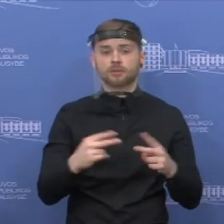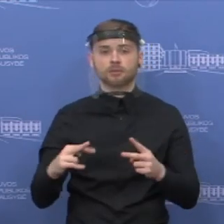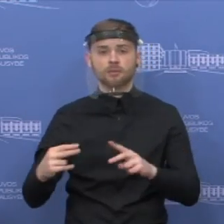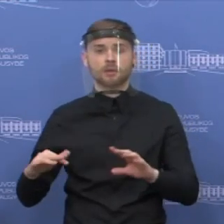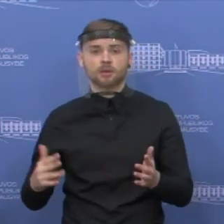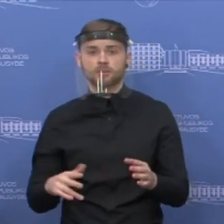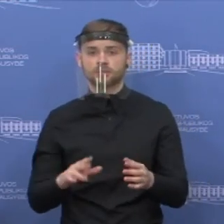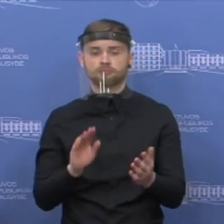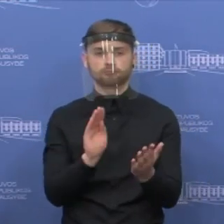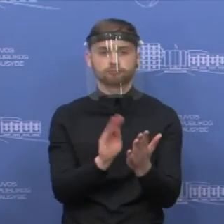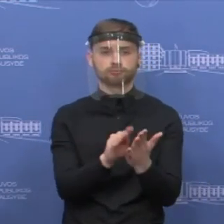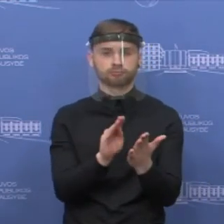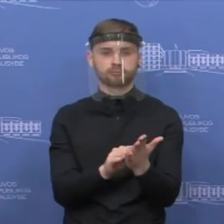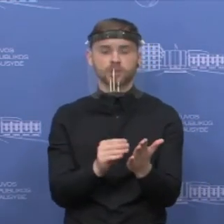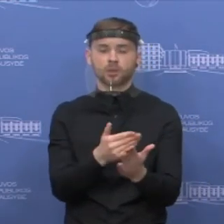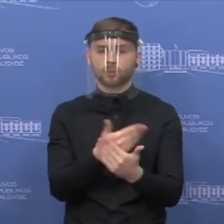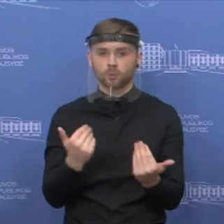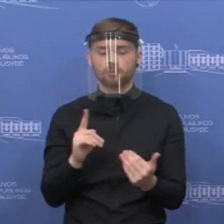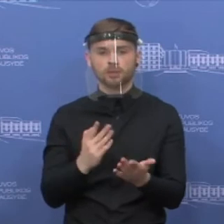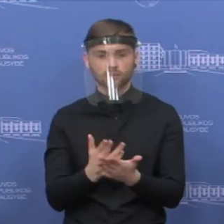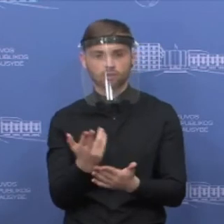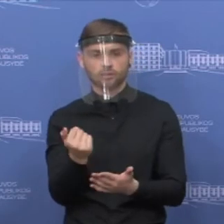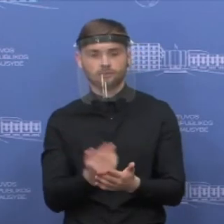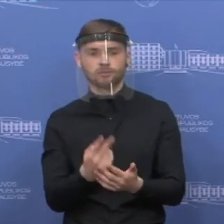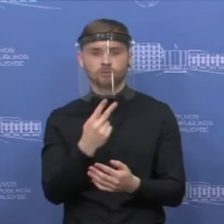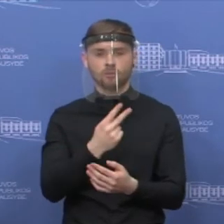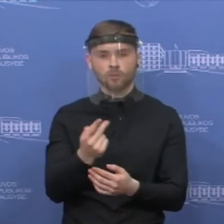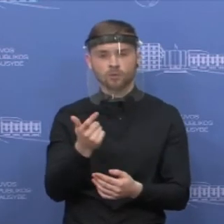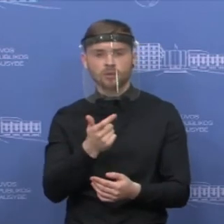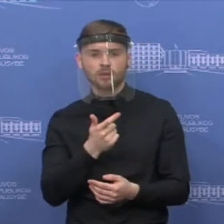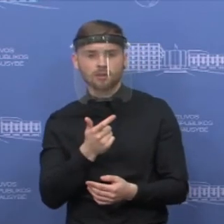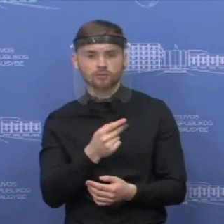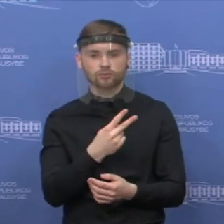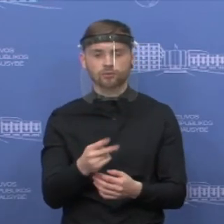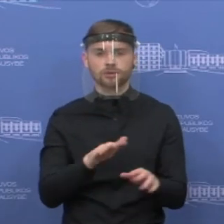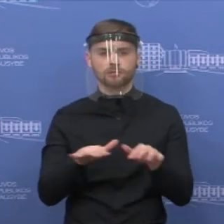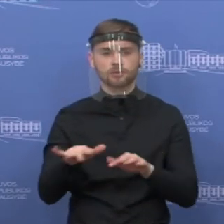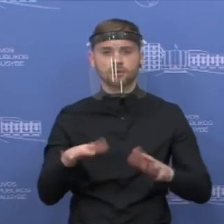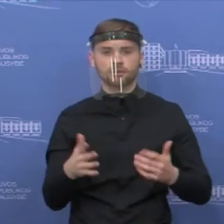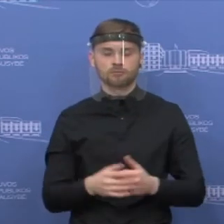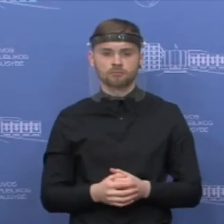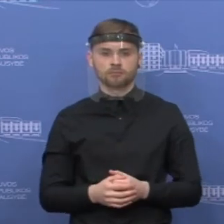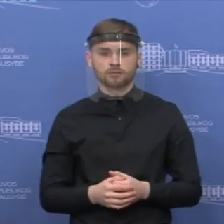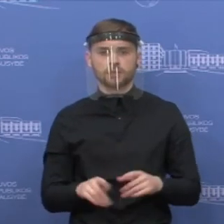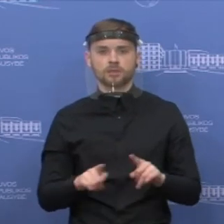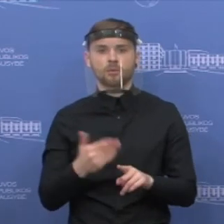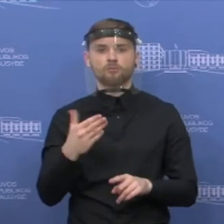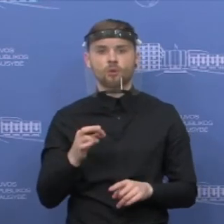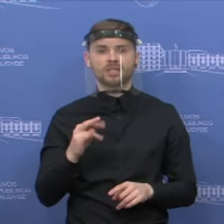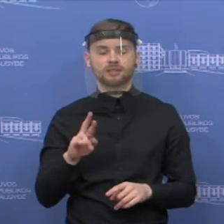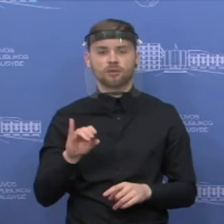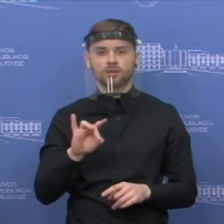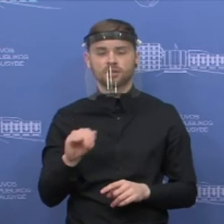Aišku, situacija yra stebima, mes nuolat monitorinam, vykdom monitoringą srautų. Tai